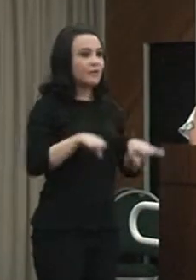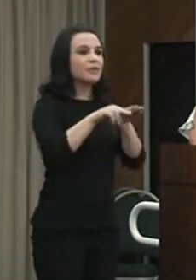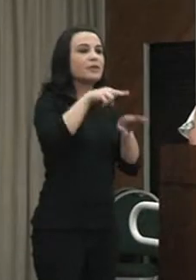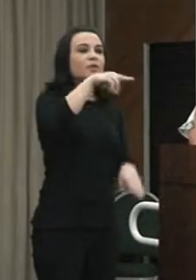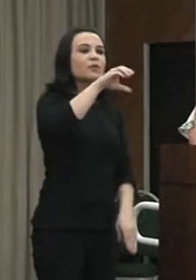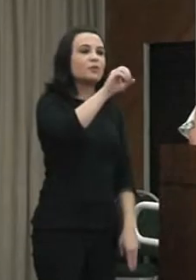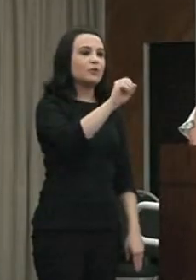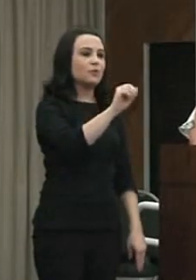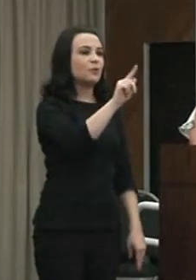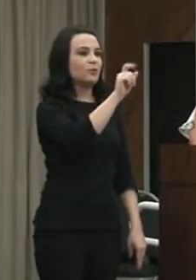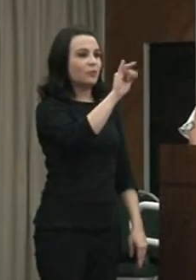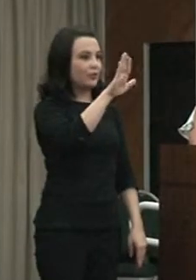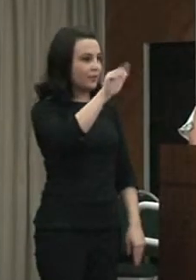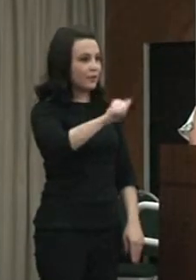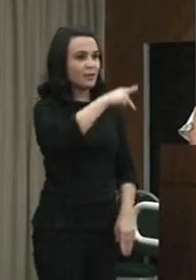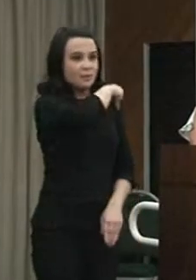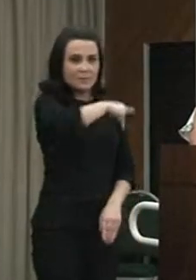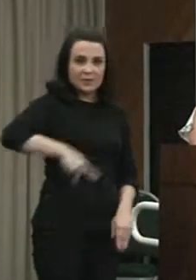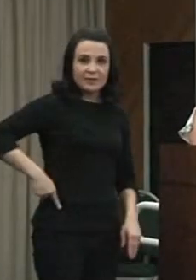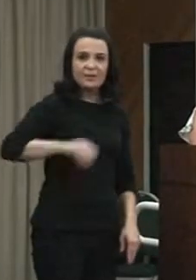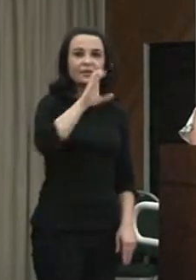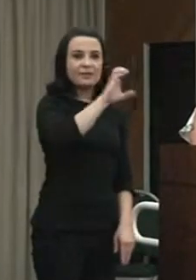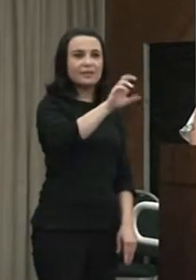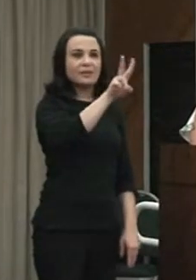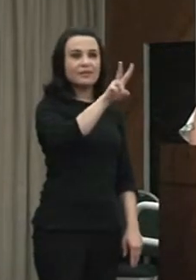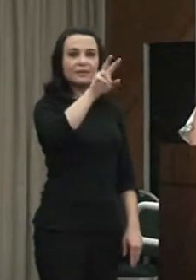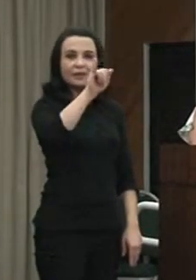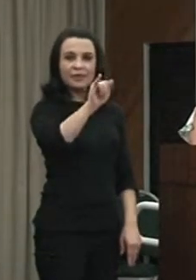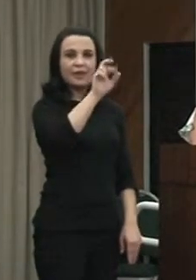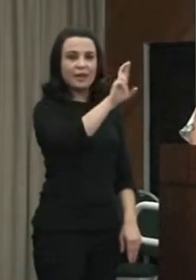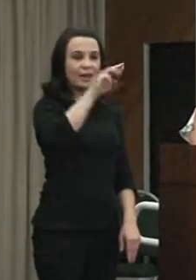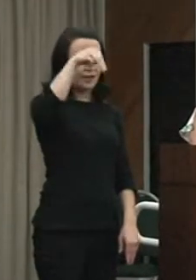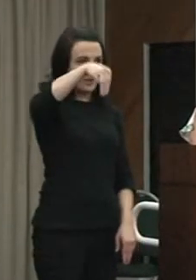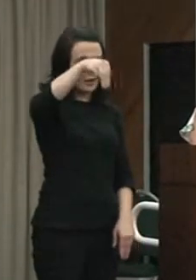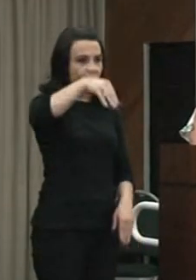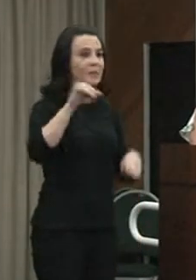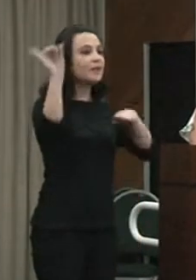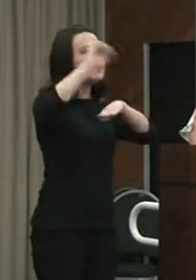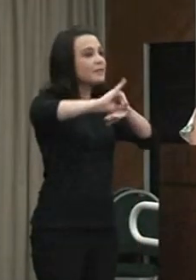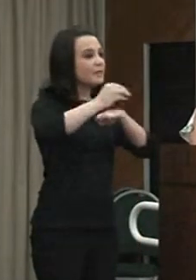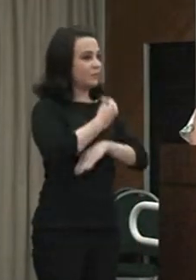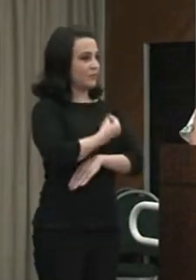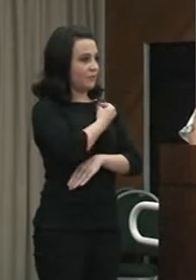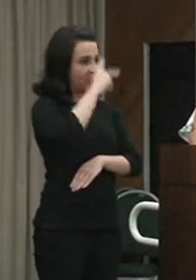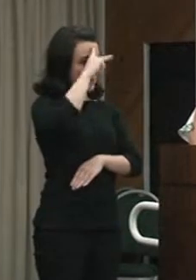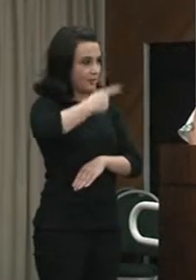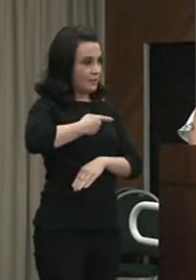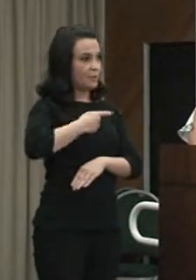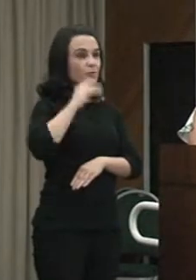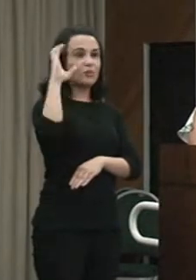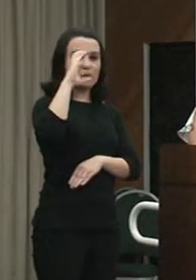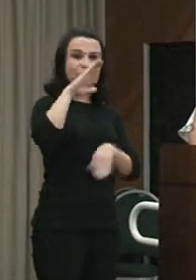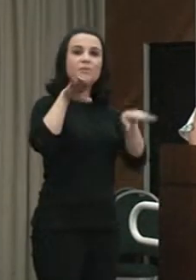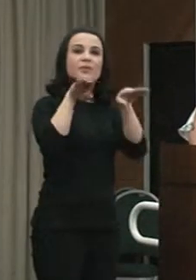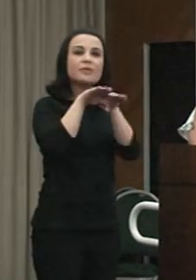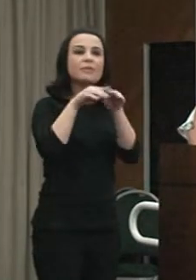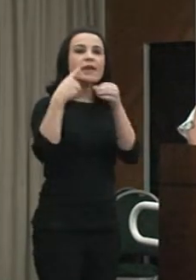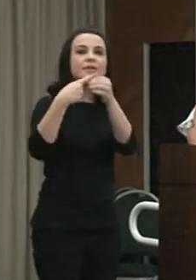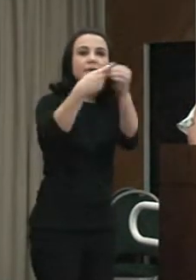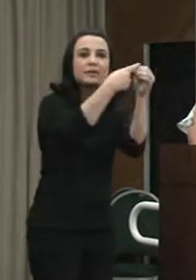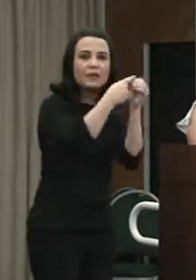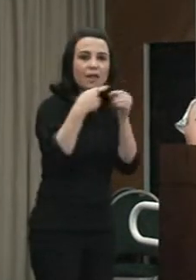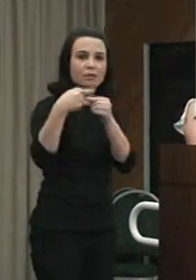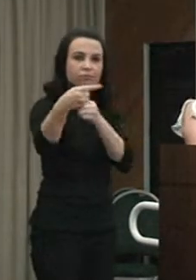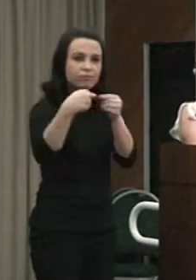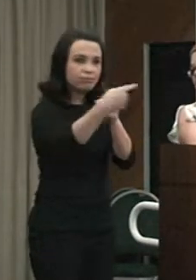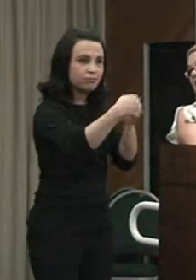Alberto Nogueira, presidente do CBI-RM, Centro de Vida Independente, Curitiba e Região Metropolitana.